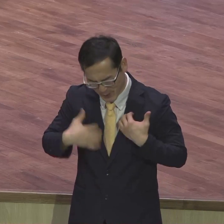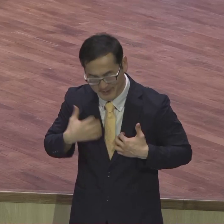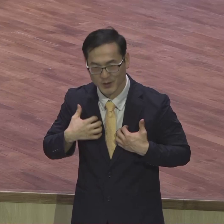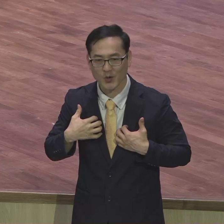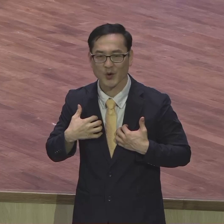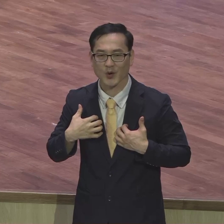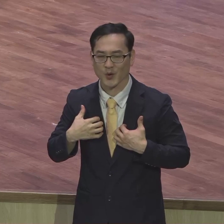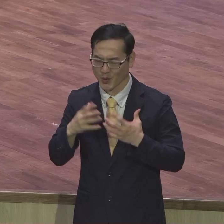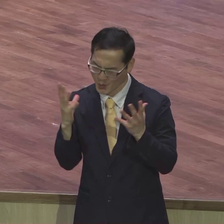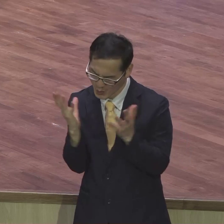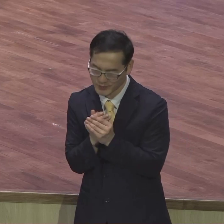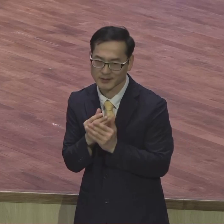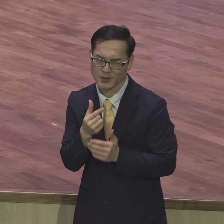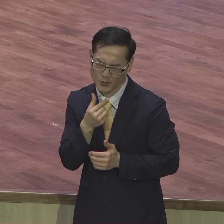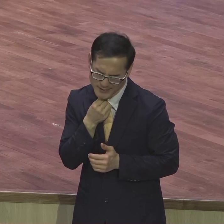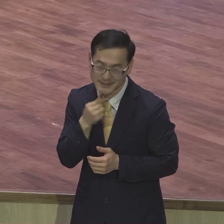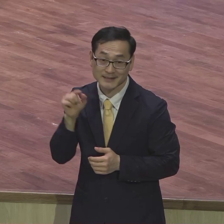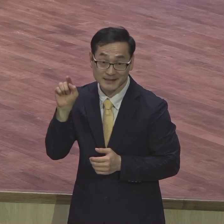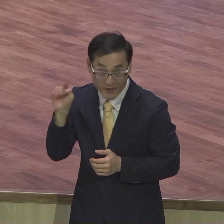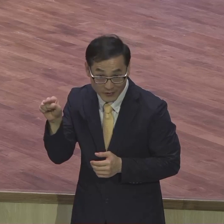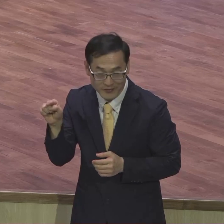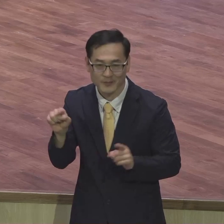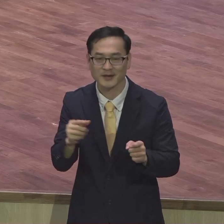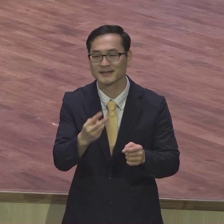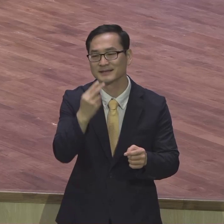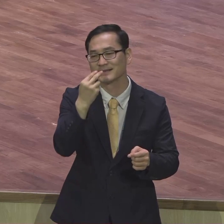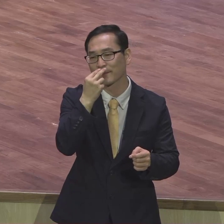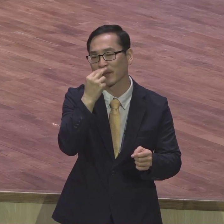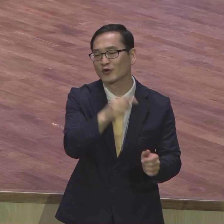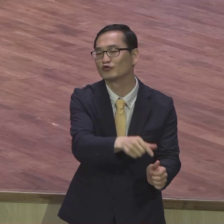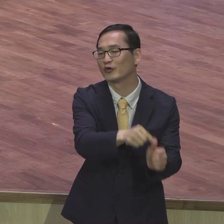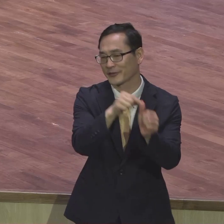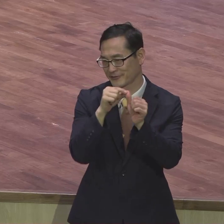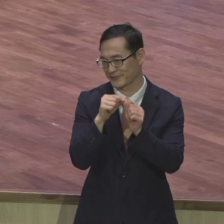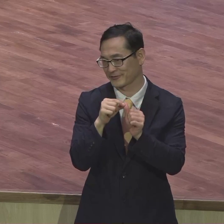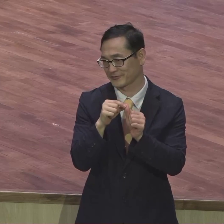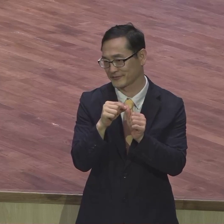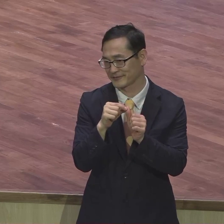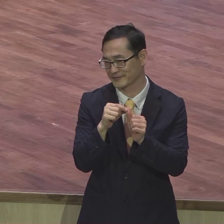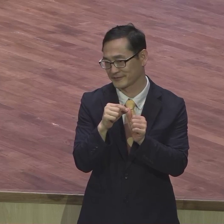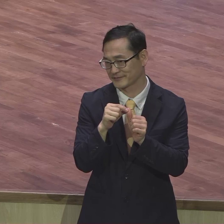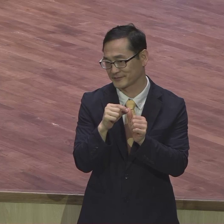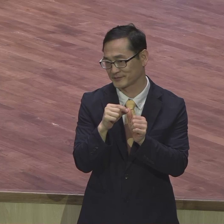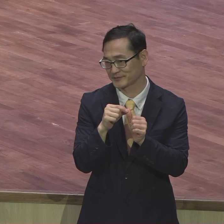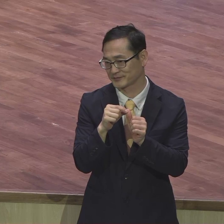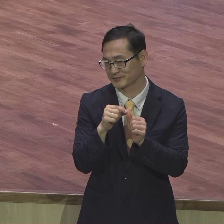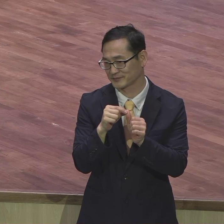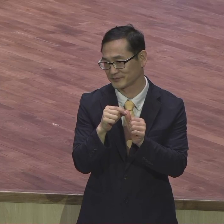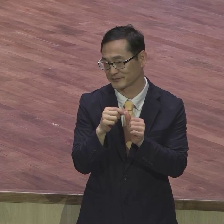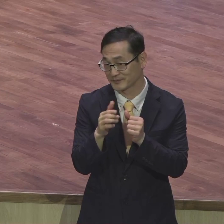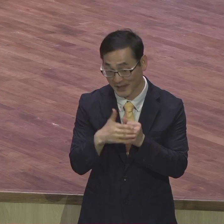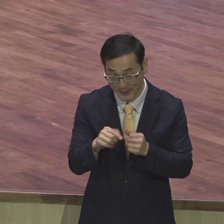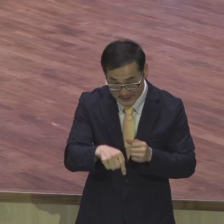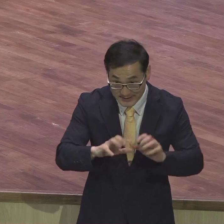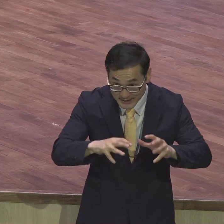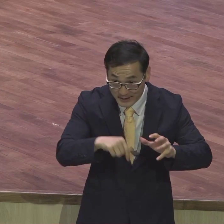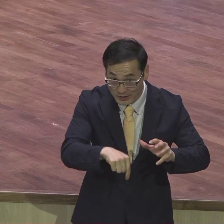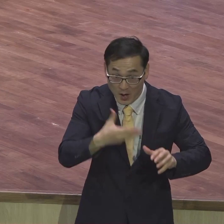온전한 뜻이 뭐요. 생명구원이기 때문에 심지어 우리가 사는 땅에서도 복음을 증가하지만은 다른 나라에 가서도